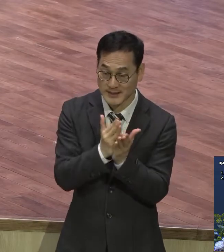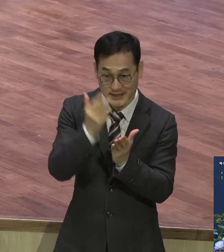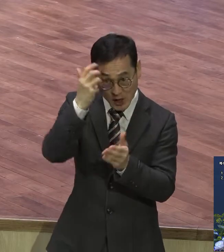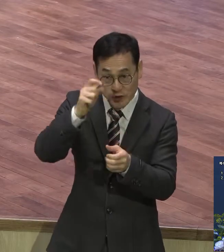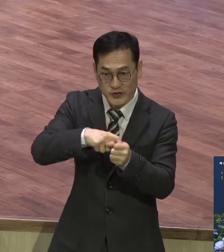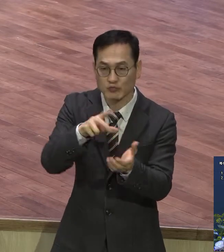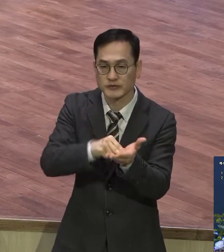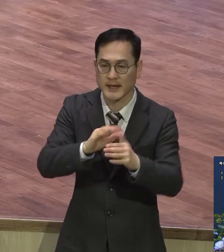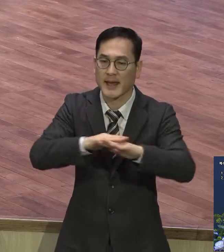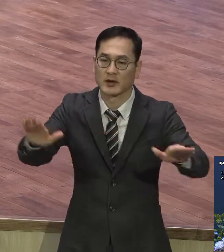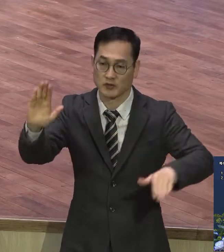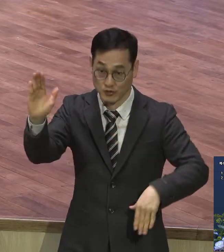의로운 자